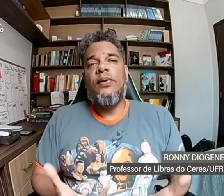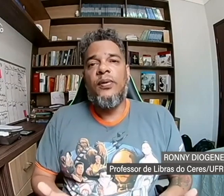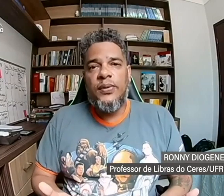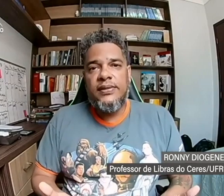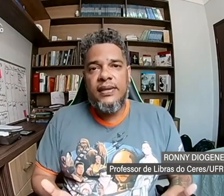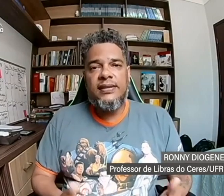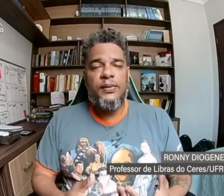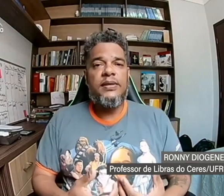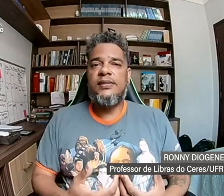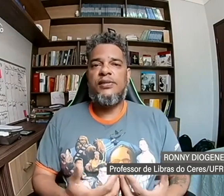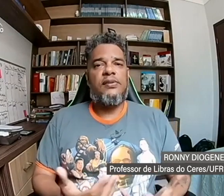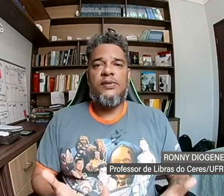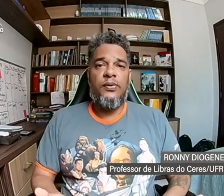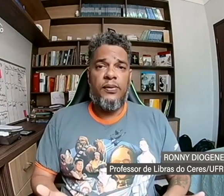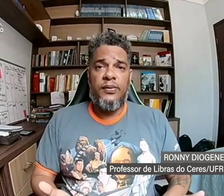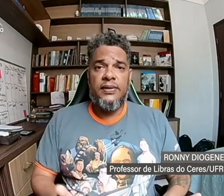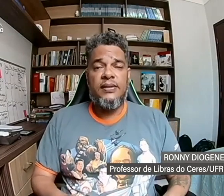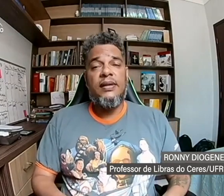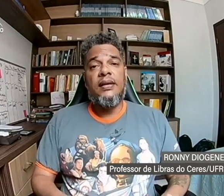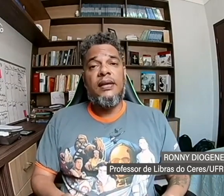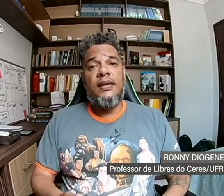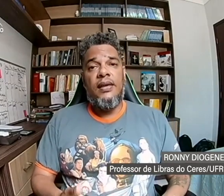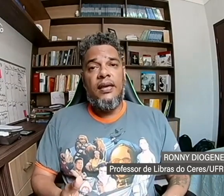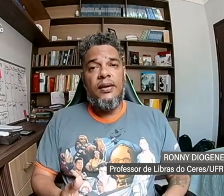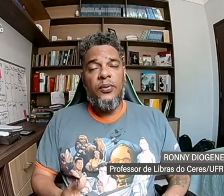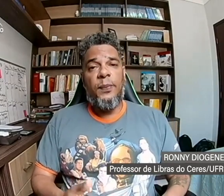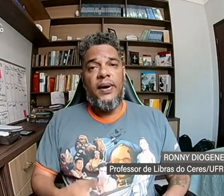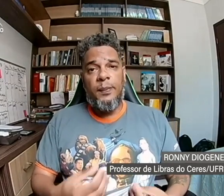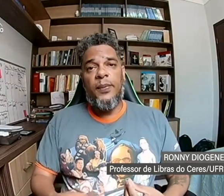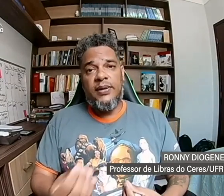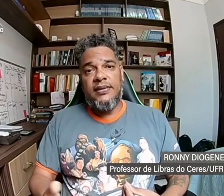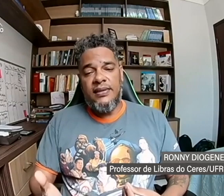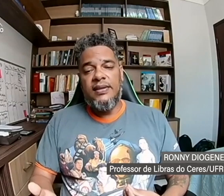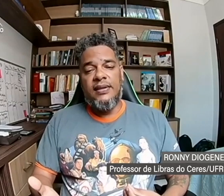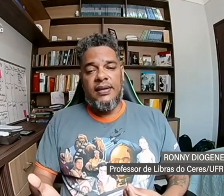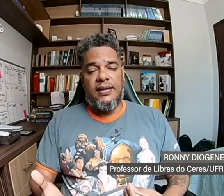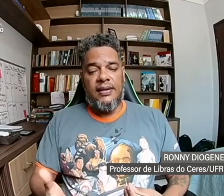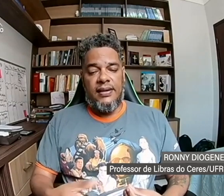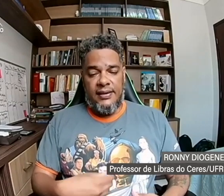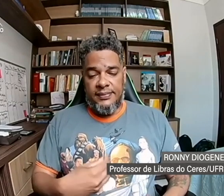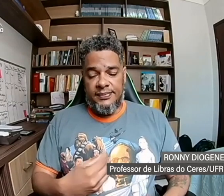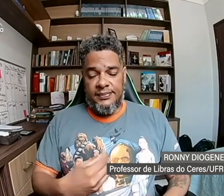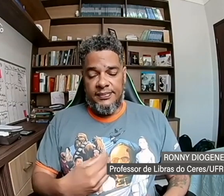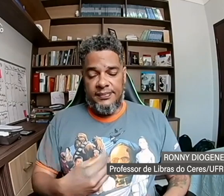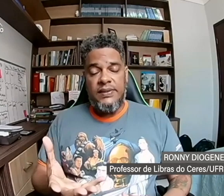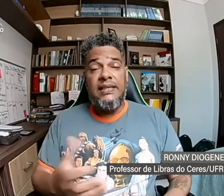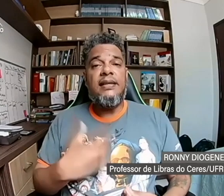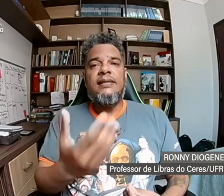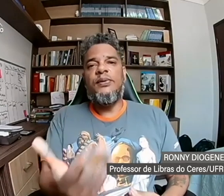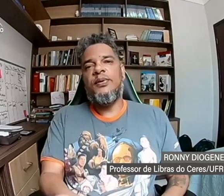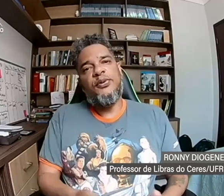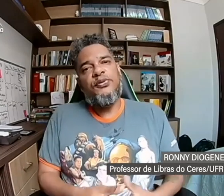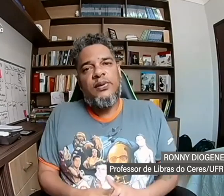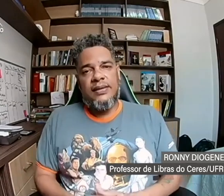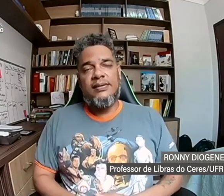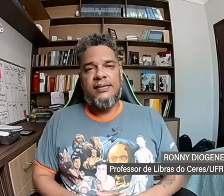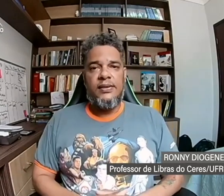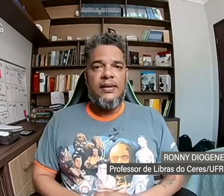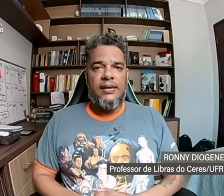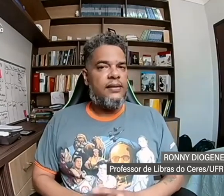coisa, que tem o desejo de fazer alguma coisa, e o pai pode entender o que o seu filho está dizendo. Claro que